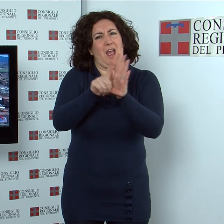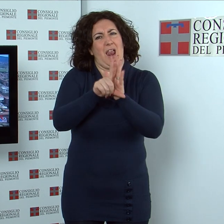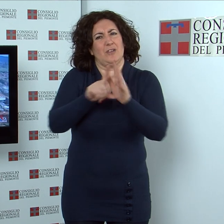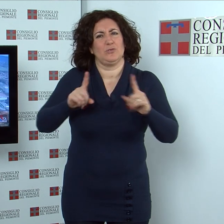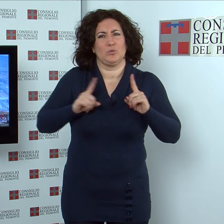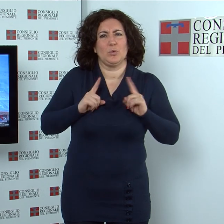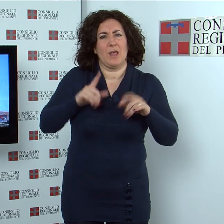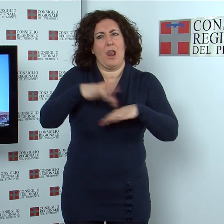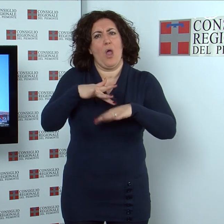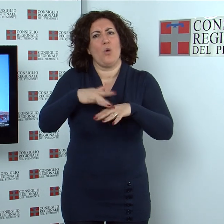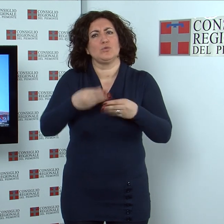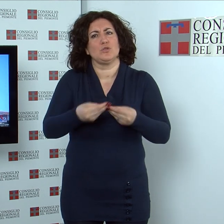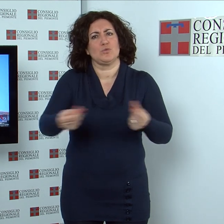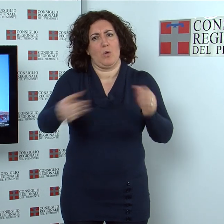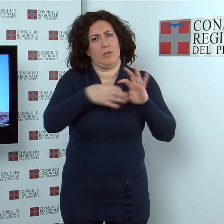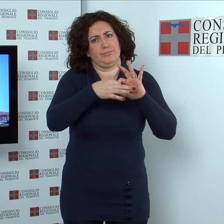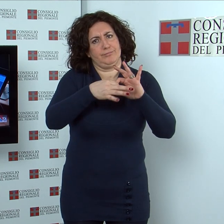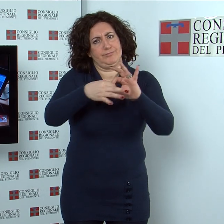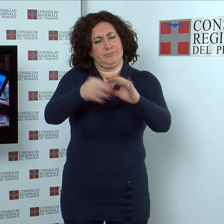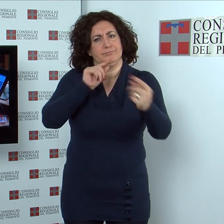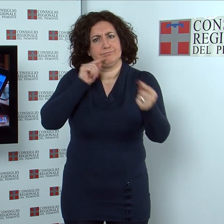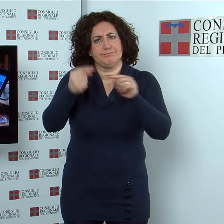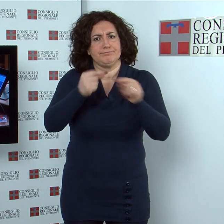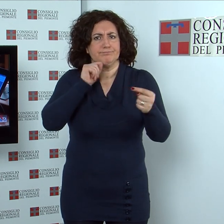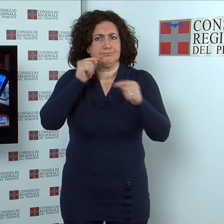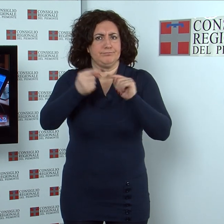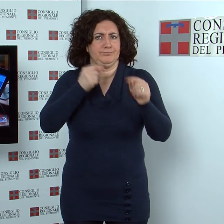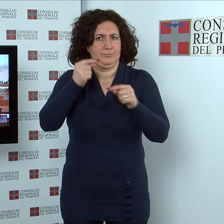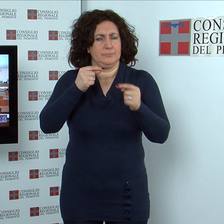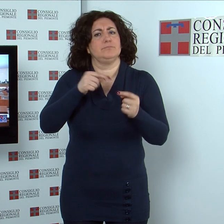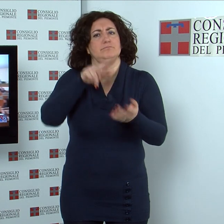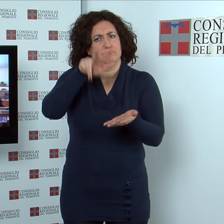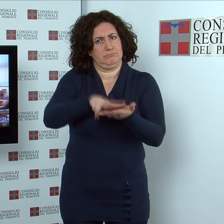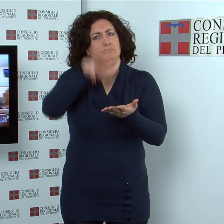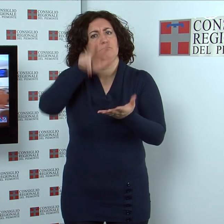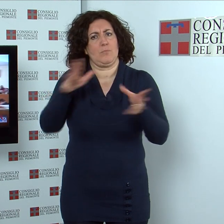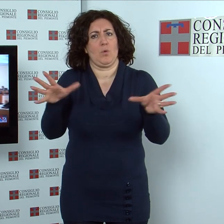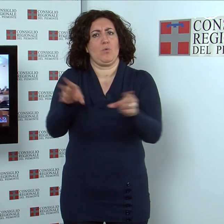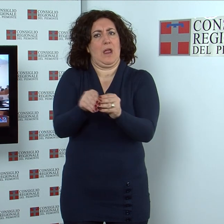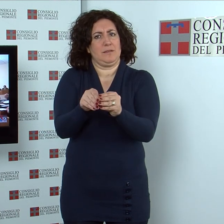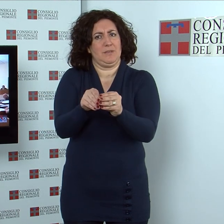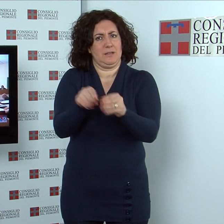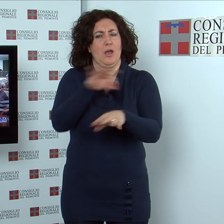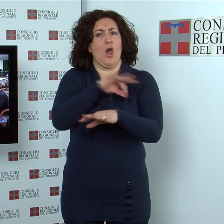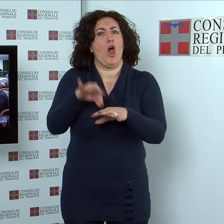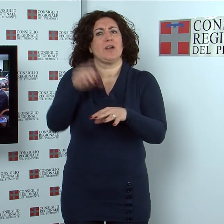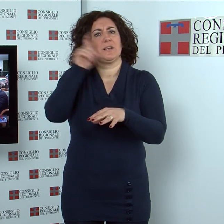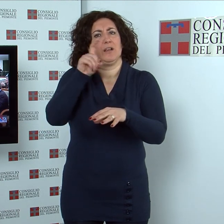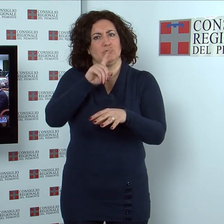del suolo con la nuova definizione di varianti parziali e ha approvato all'unanimità un ordine del giorno a sostegno dell'azienda Seat